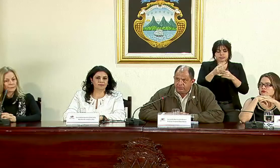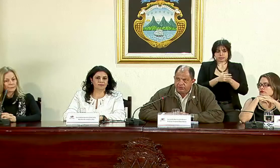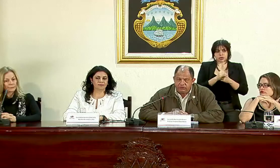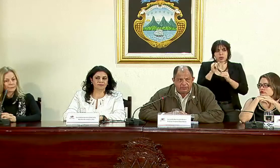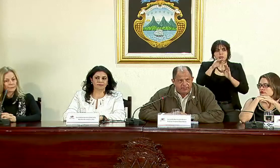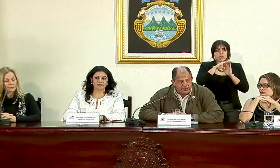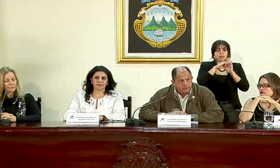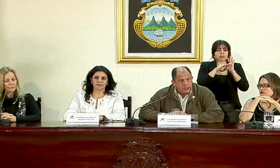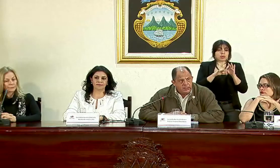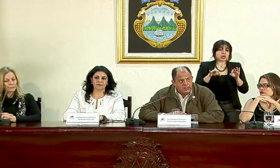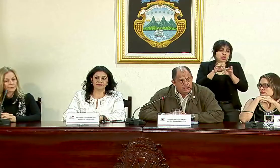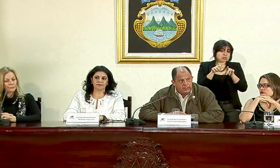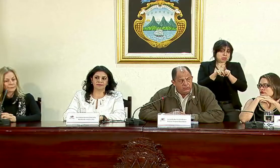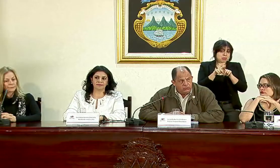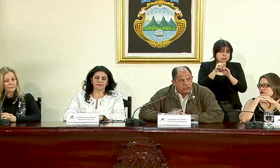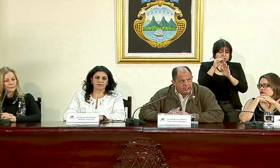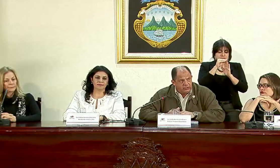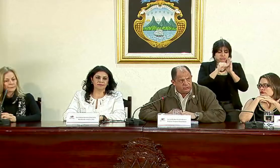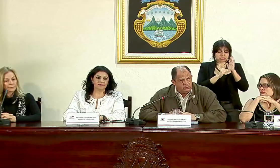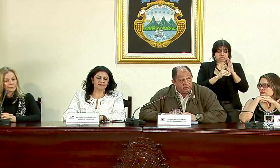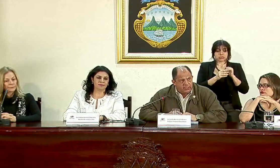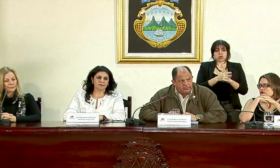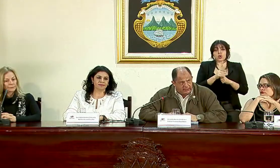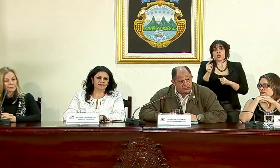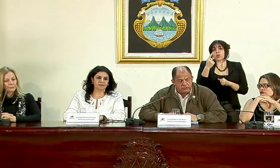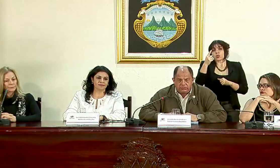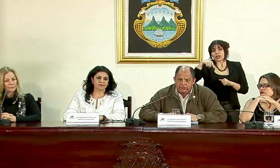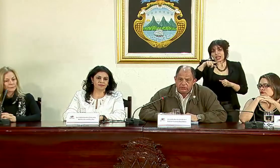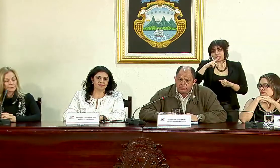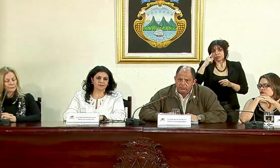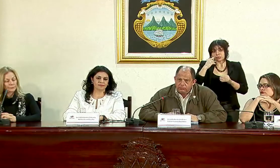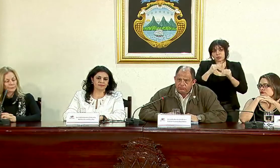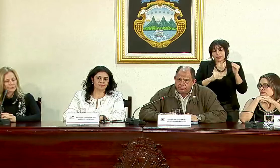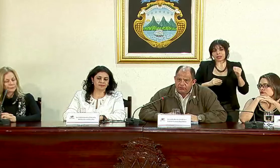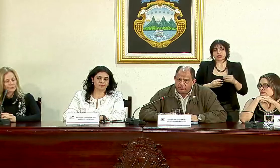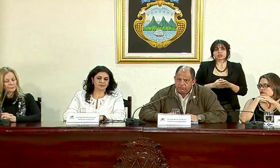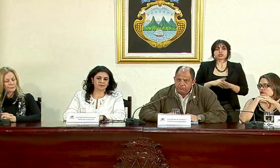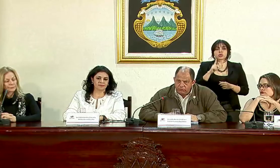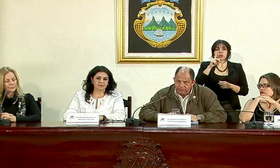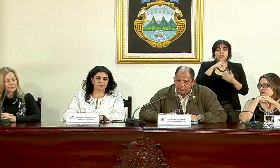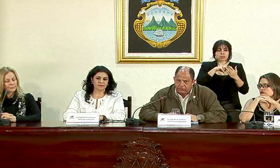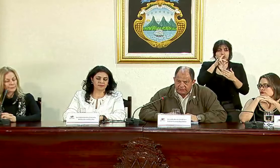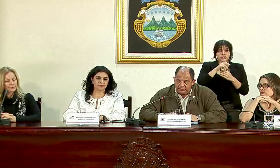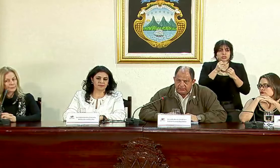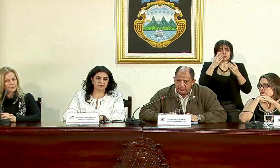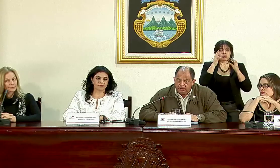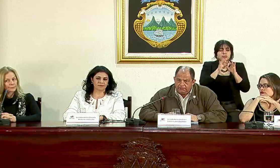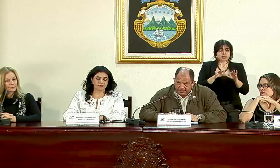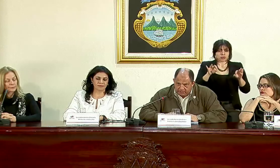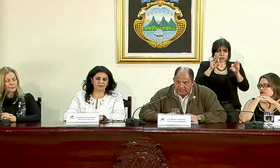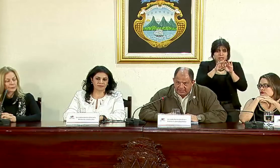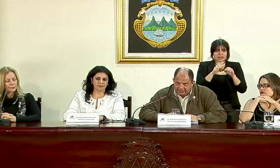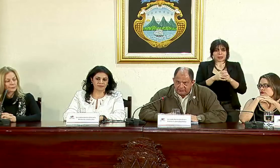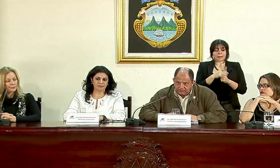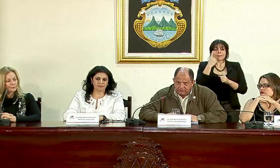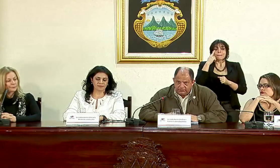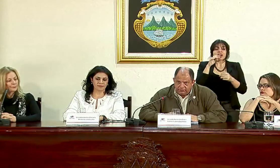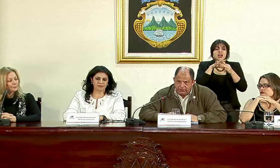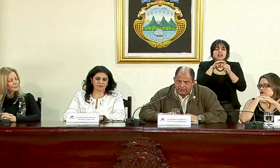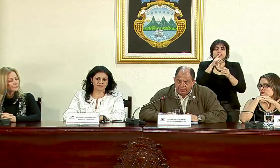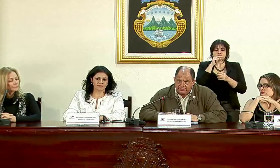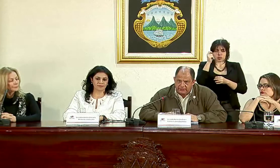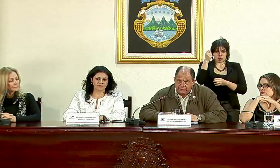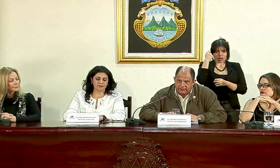prioridad lo hemos hecho también uno de ellos al menos es un proyecto muy importante para Guanacaste